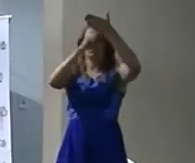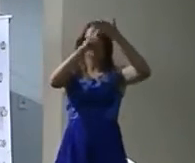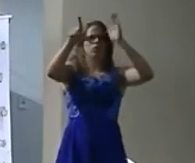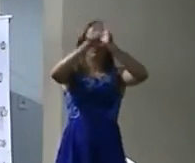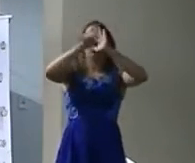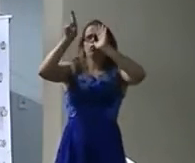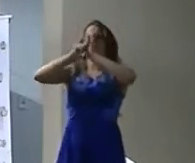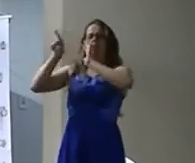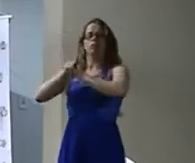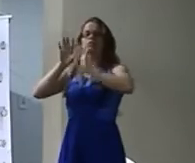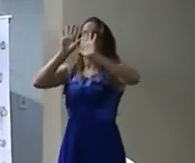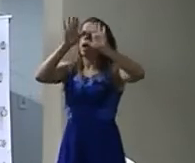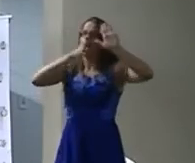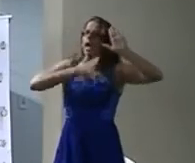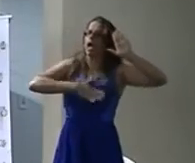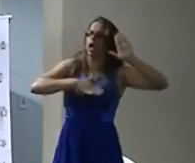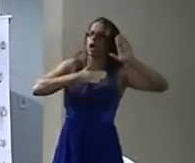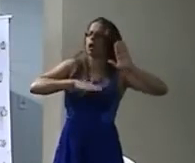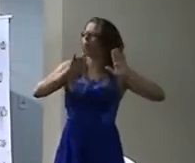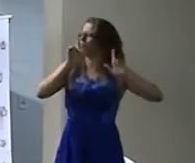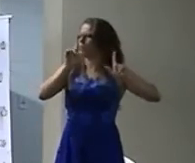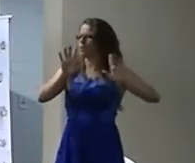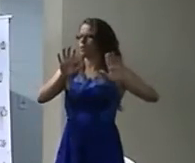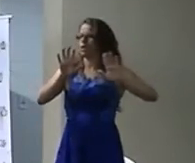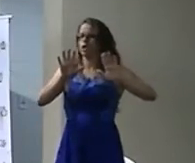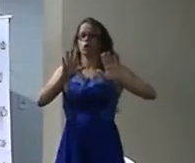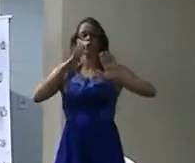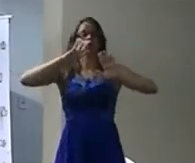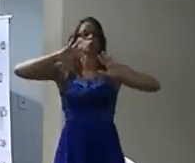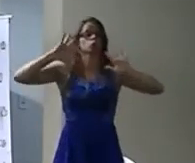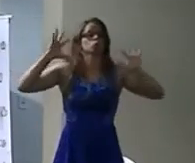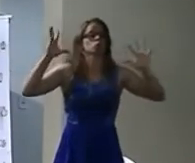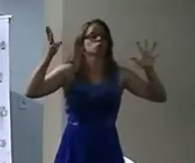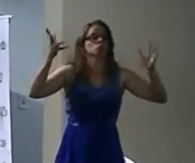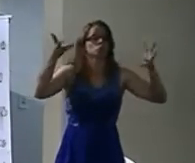Não pode ser assim Não é ninguém que manda A gente tem que dialogar Para viver em uma sociedade